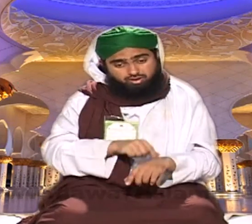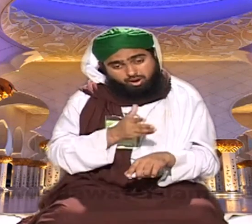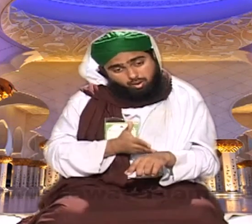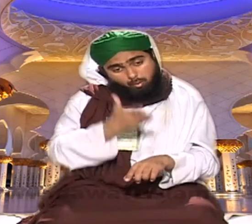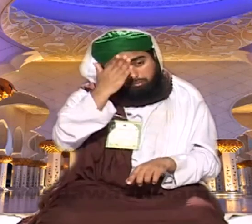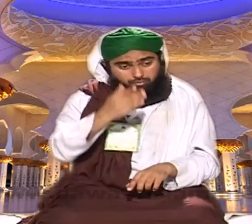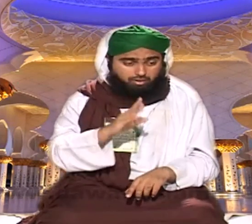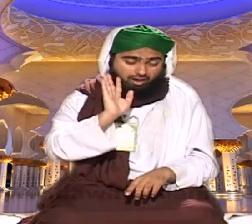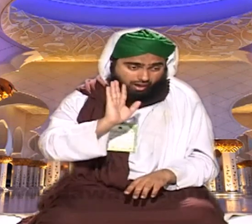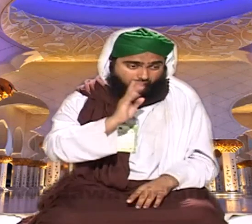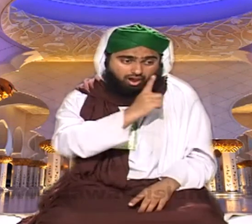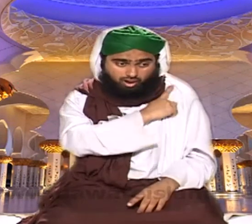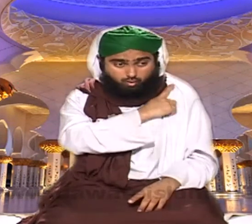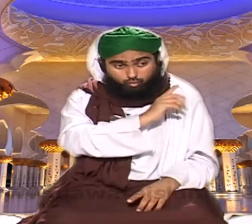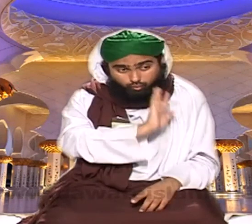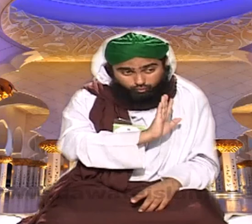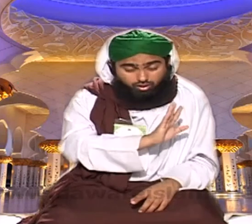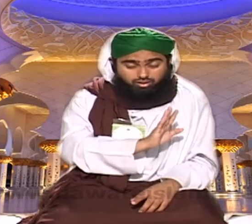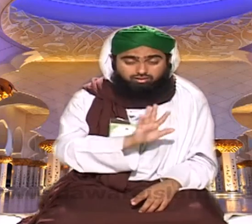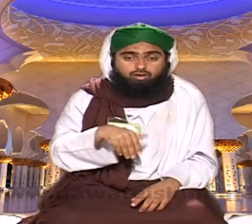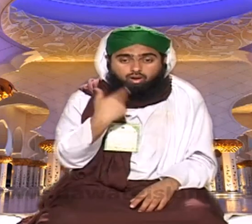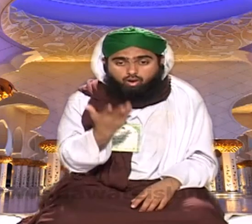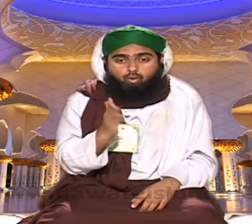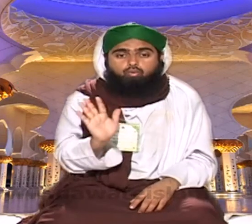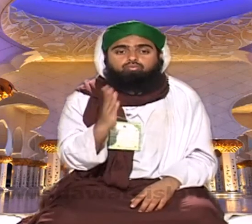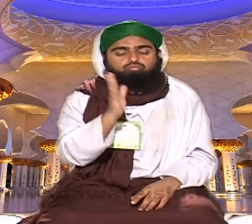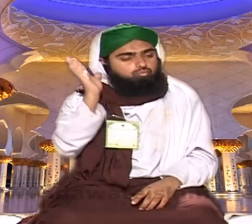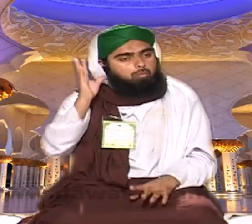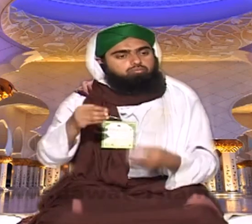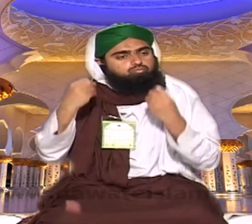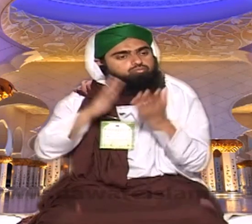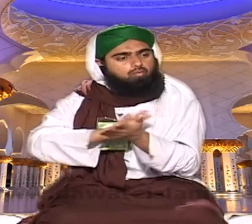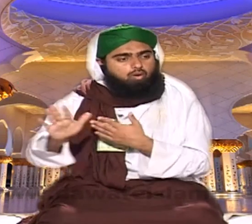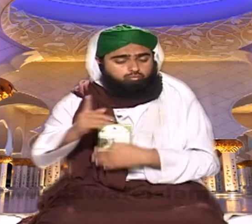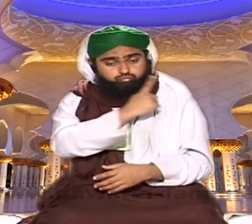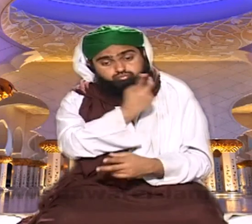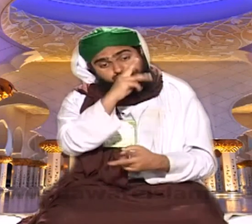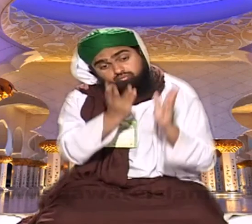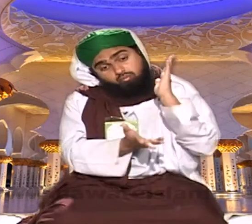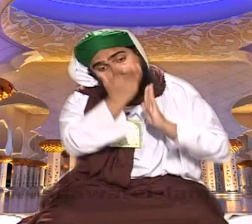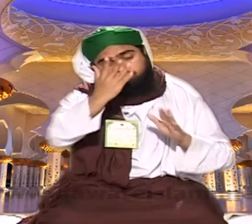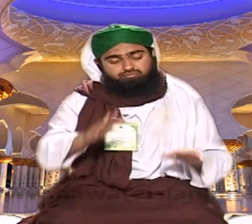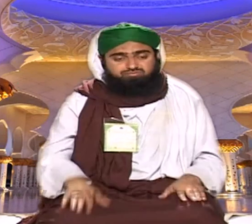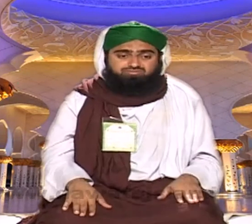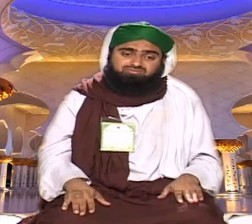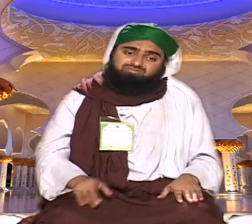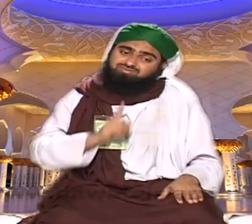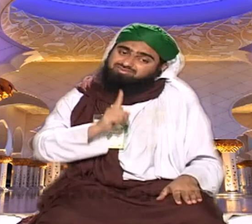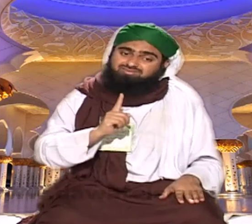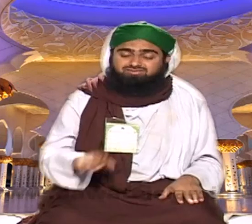تو قضا کرنا اگرچہ کبیرہ گناہ ہے لیکن بلکل ہی نماز نہ پڑنا یہ اشد کبیرہ گناہ یہ یاد ہے